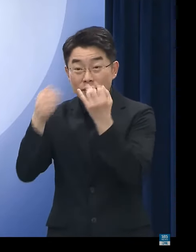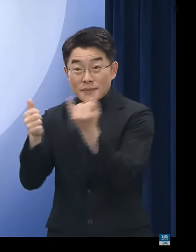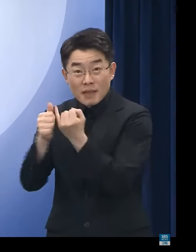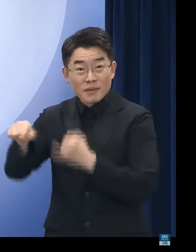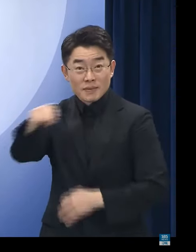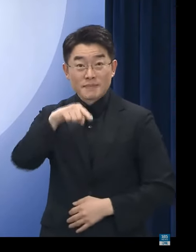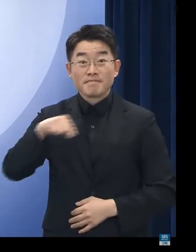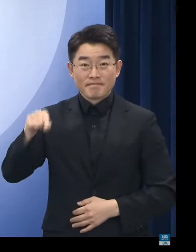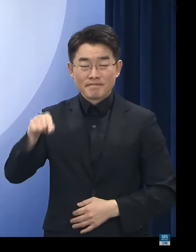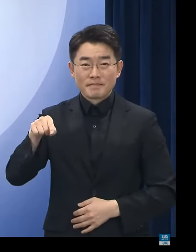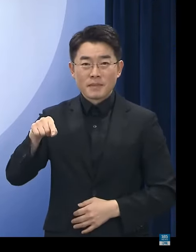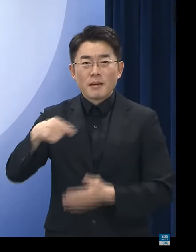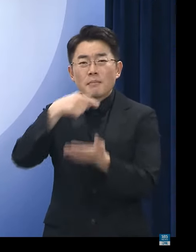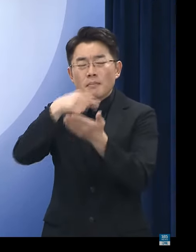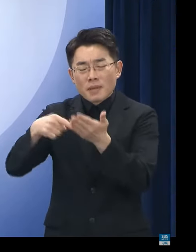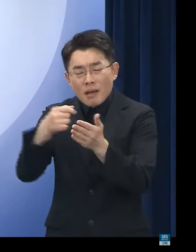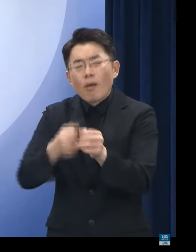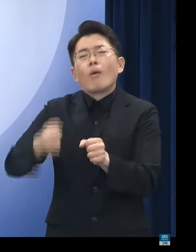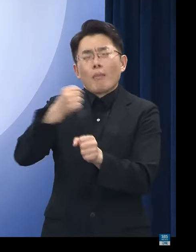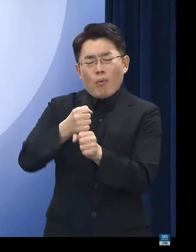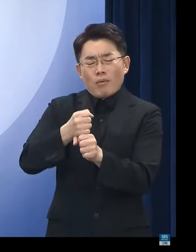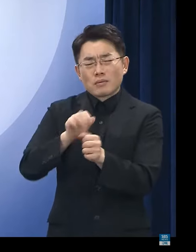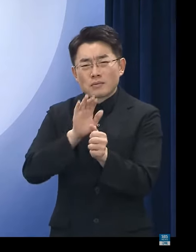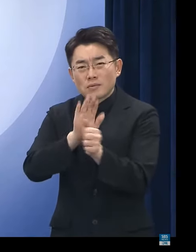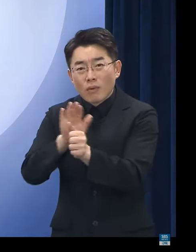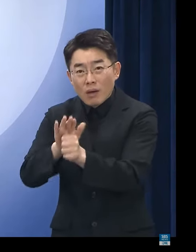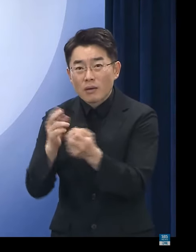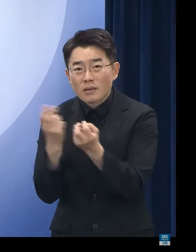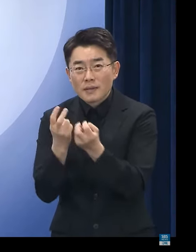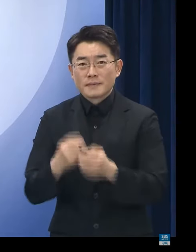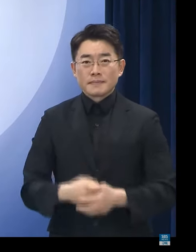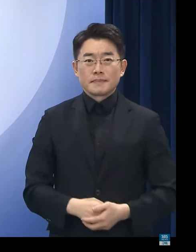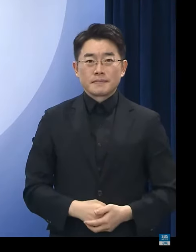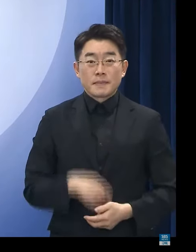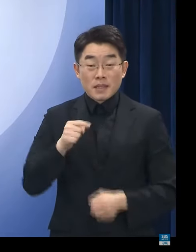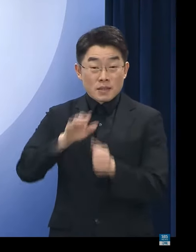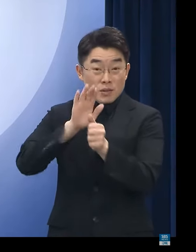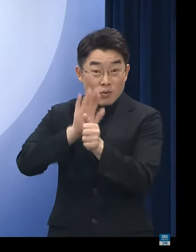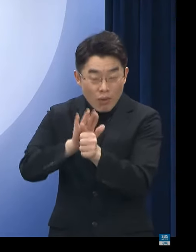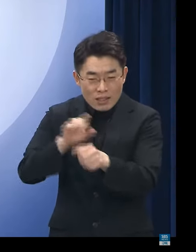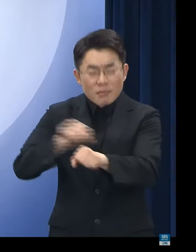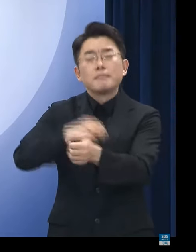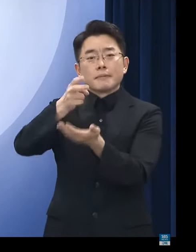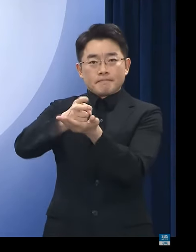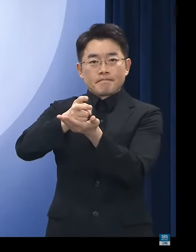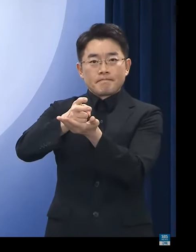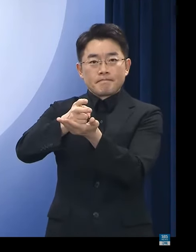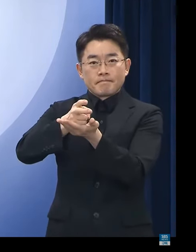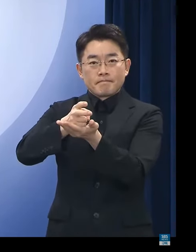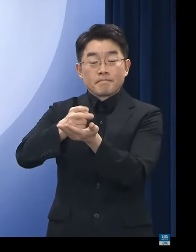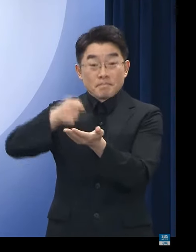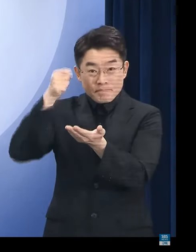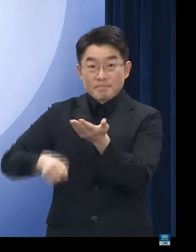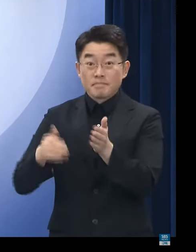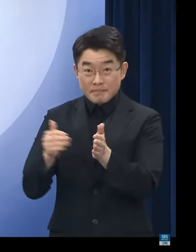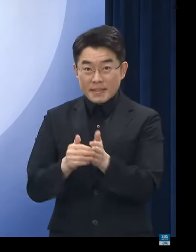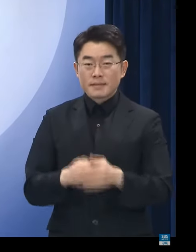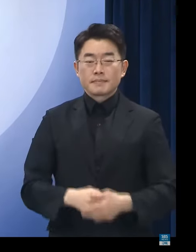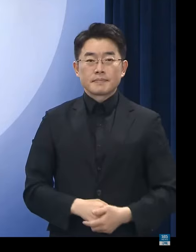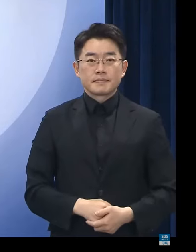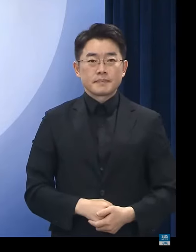조금이나마 피해를 회복할 수 있도록 전세사기 피해자 지원 특별법을 제정하였고